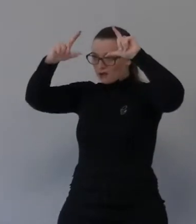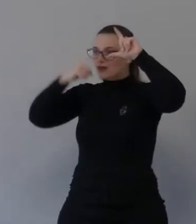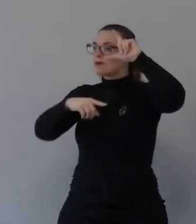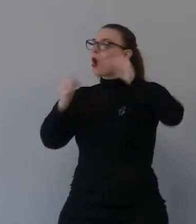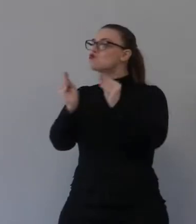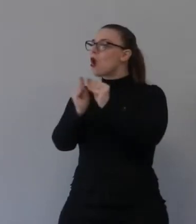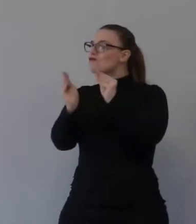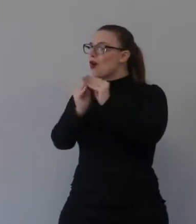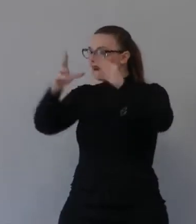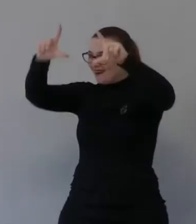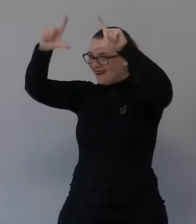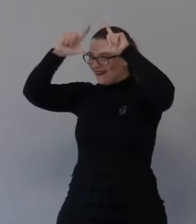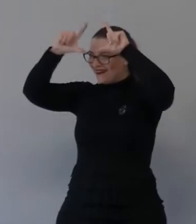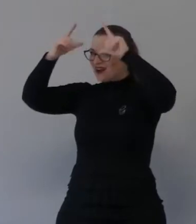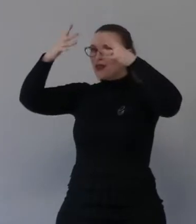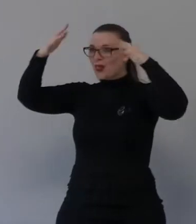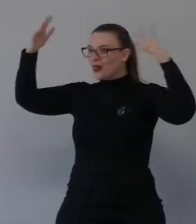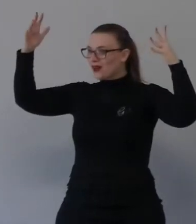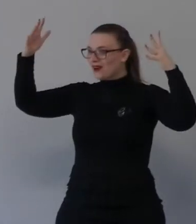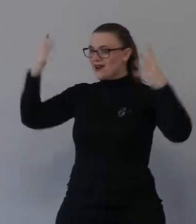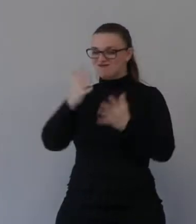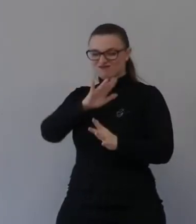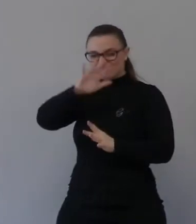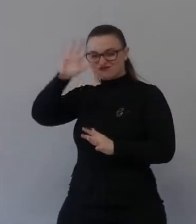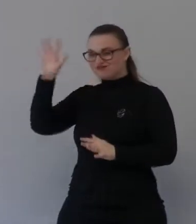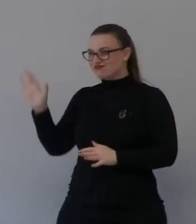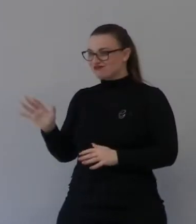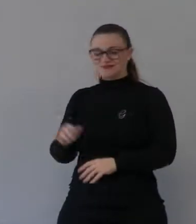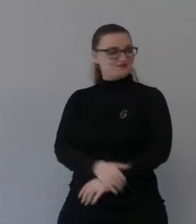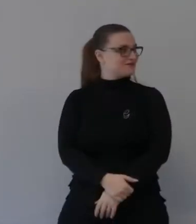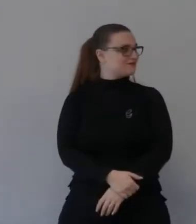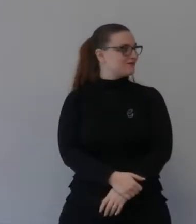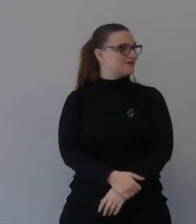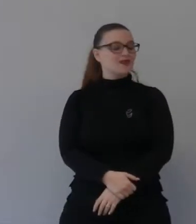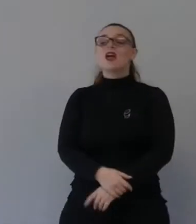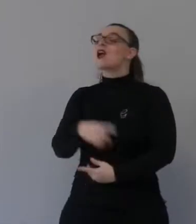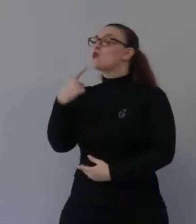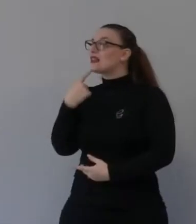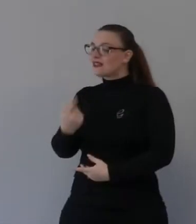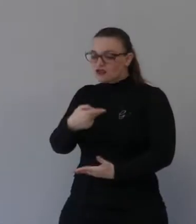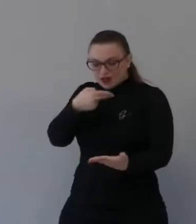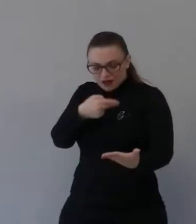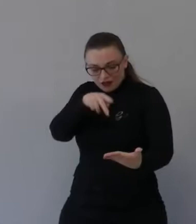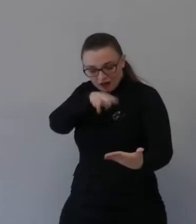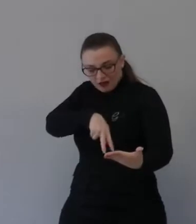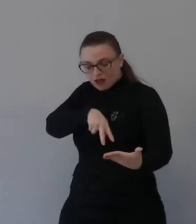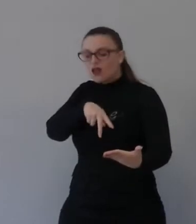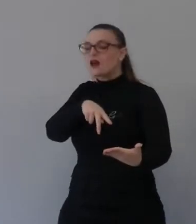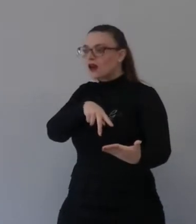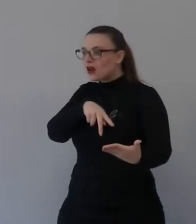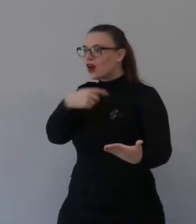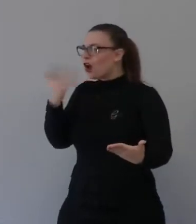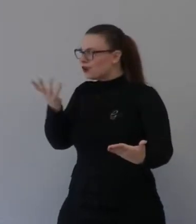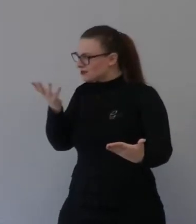lucido è brillante gli altri vedranno sulla nostra testa quando abbiamo